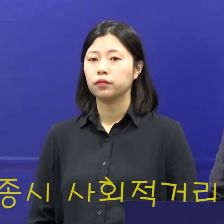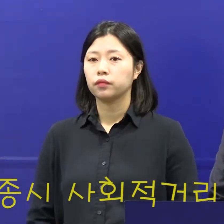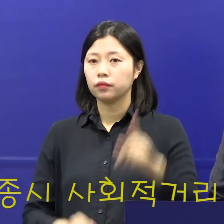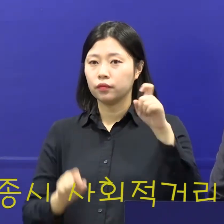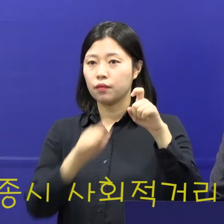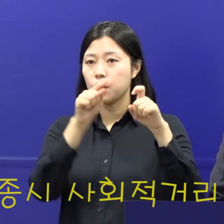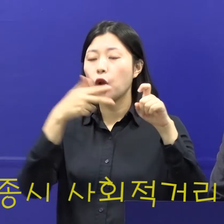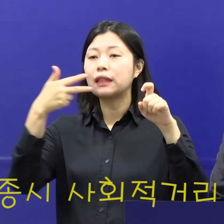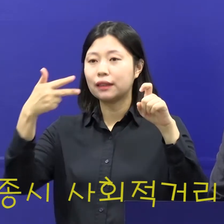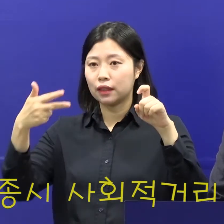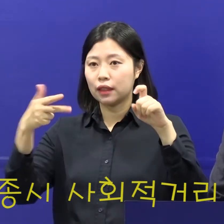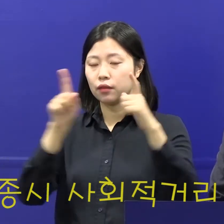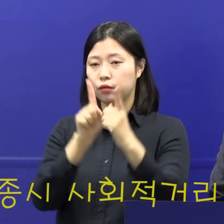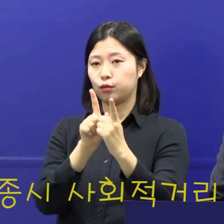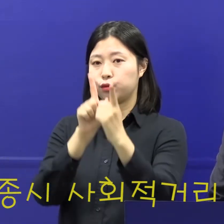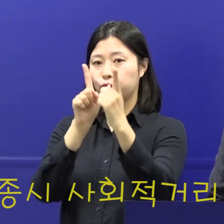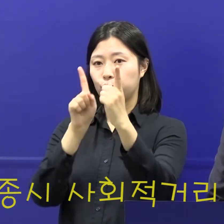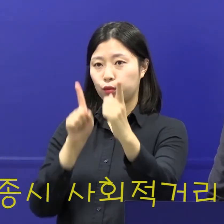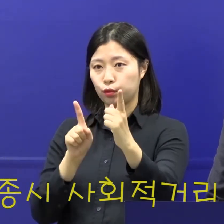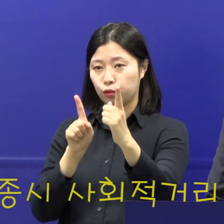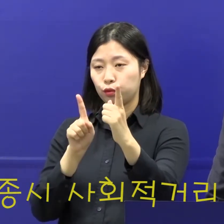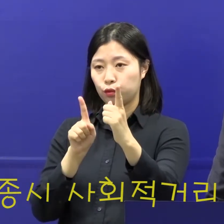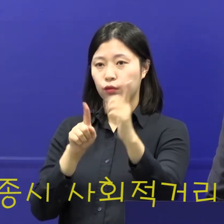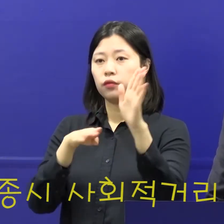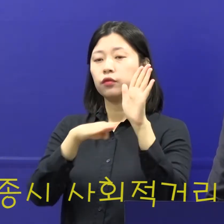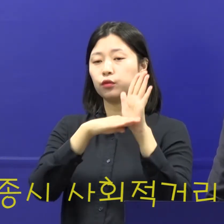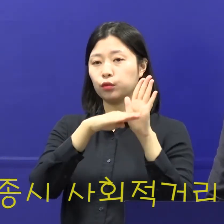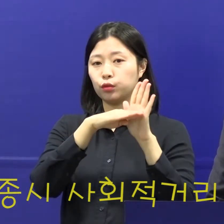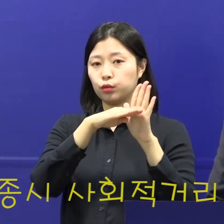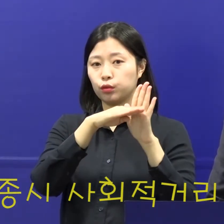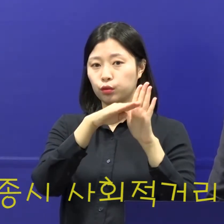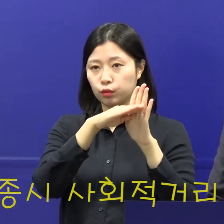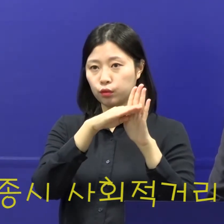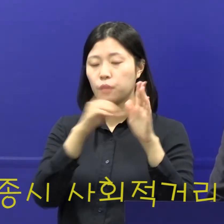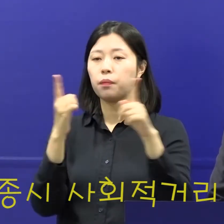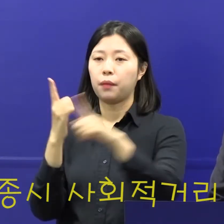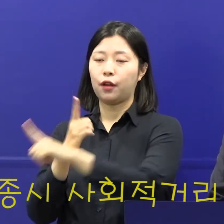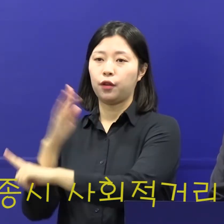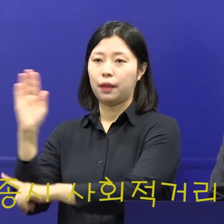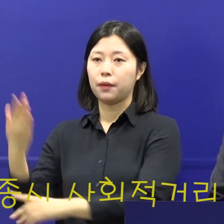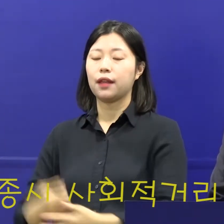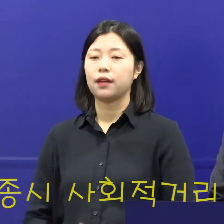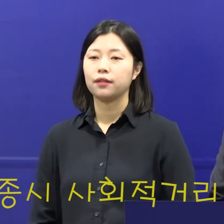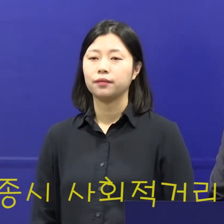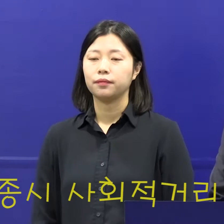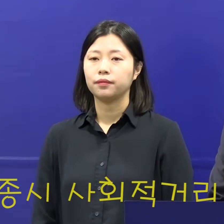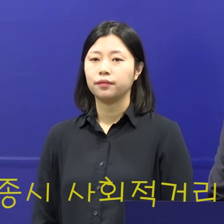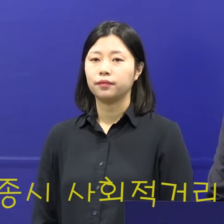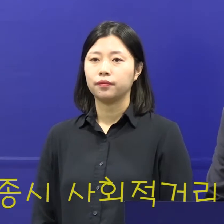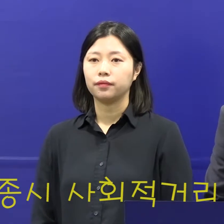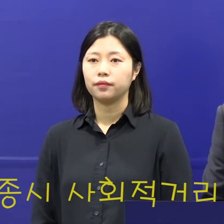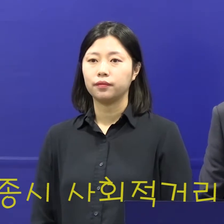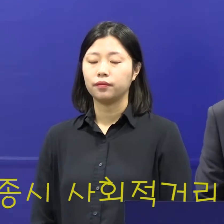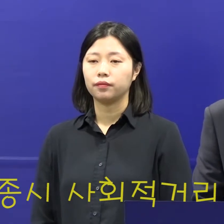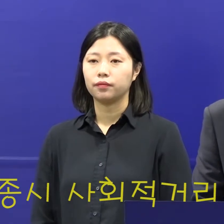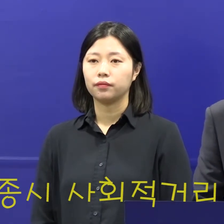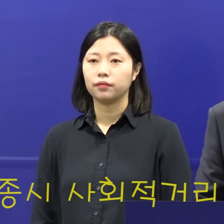사회적 거리두기가 일부 개편시행되게 됩니다. 이에 대해서 말씀드리도록 하겠습니다.